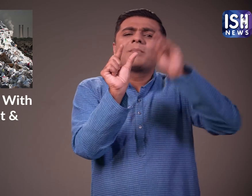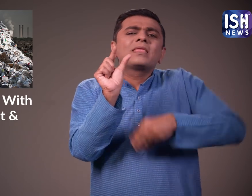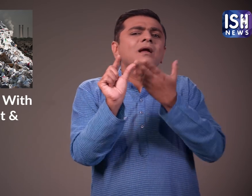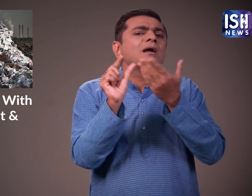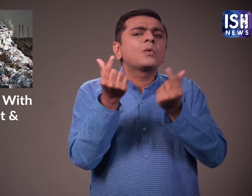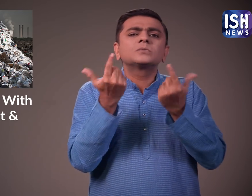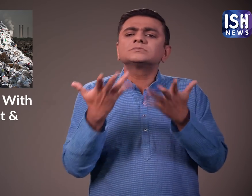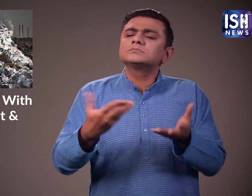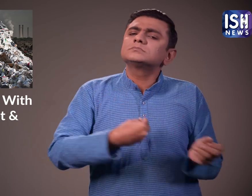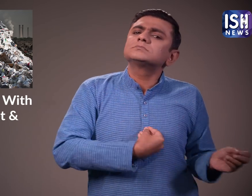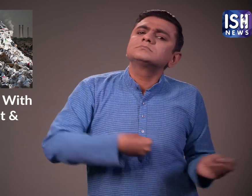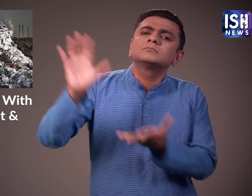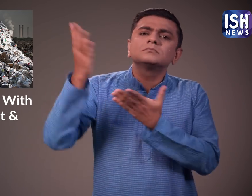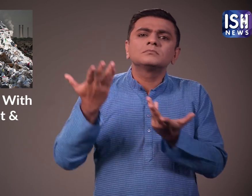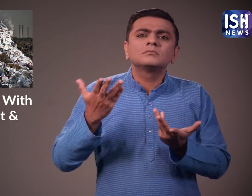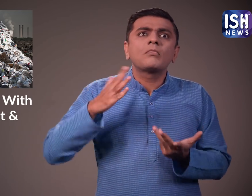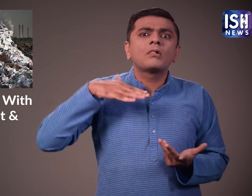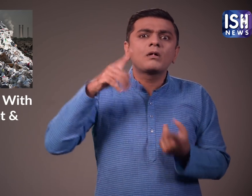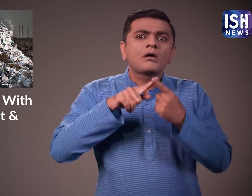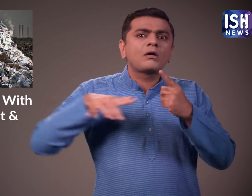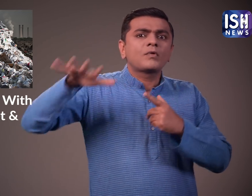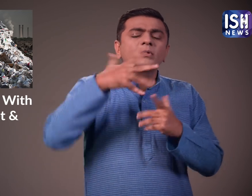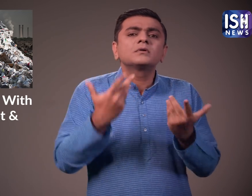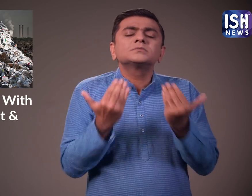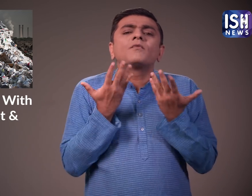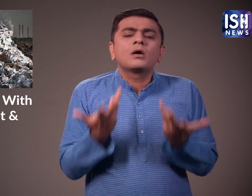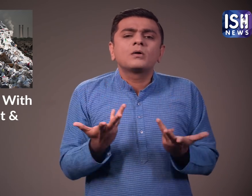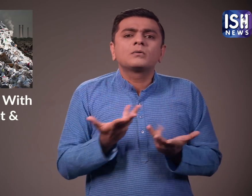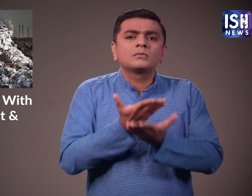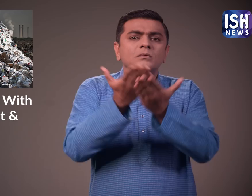और उन्हें फेक दिया जाता है पर्यावरन को बचाने की ज़रूरत है